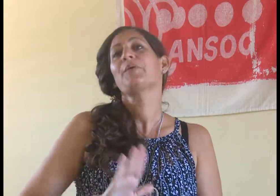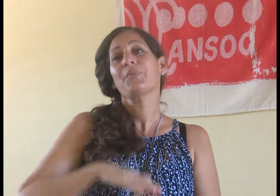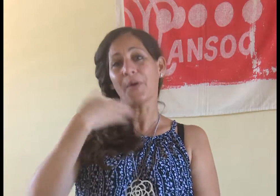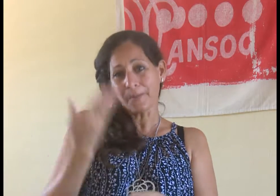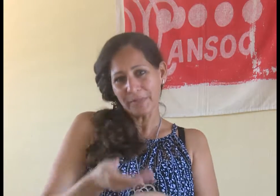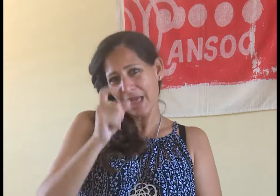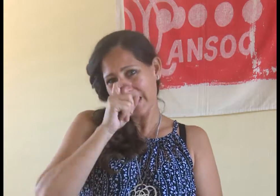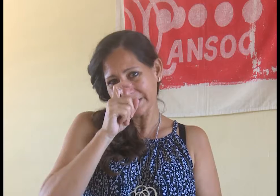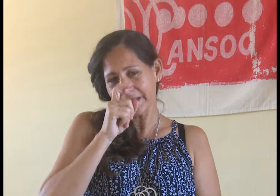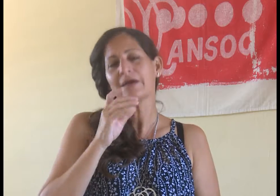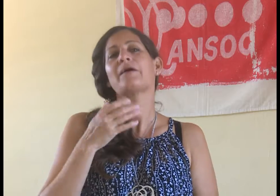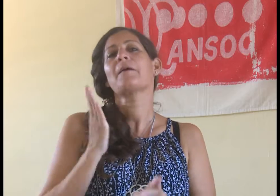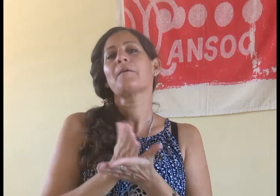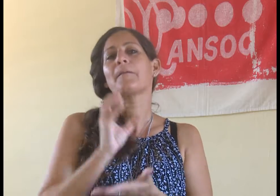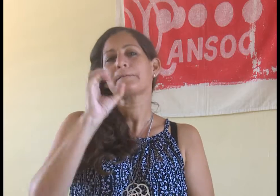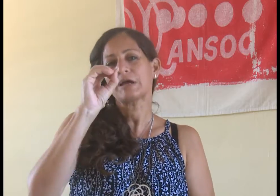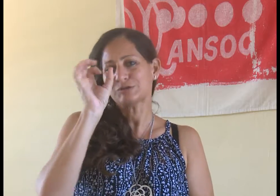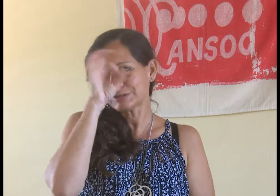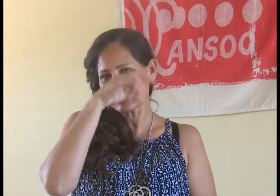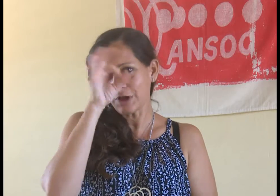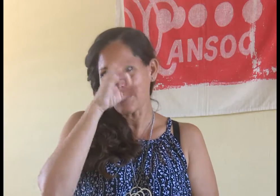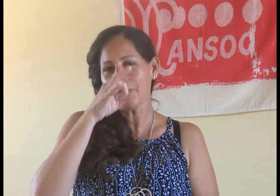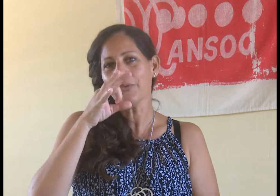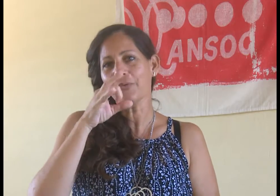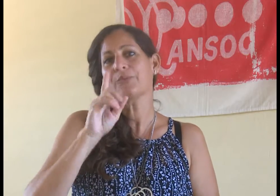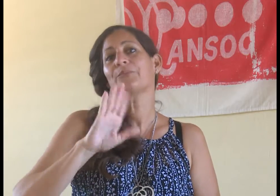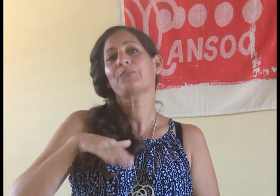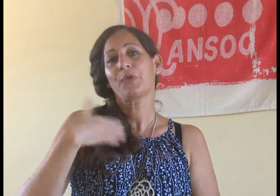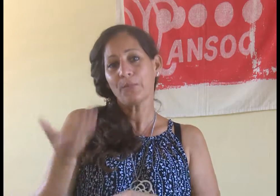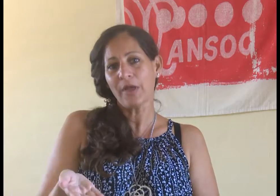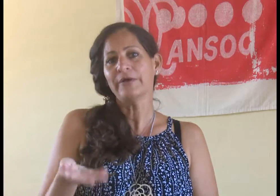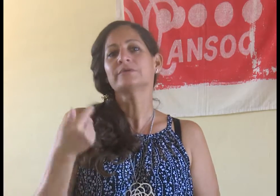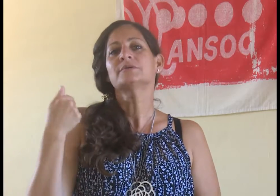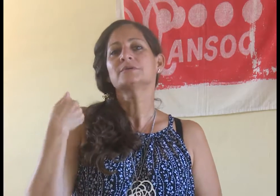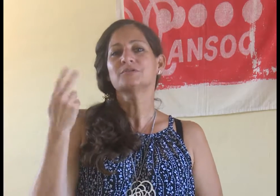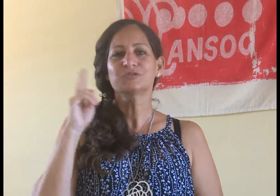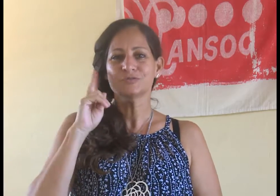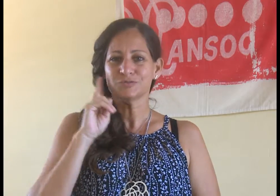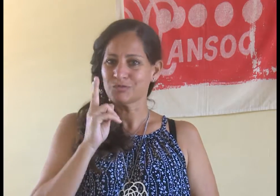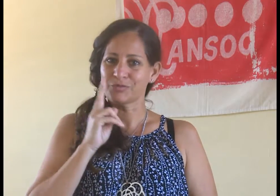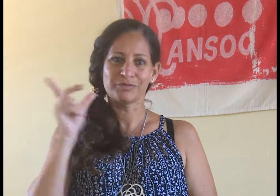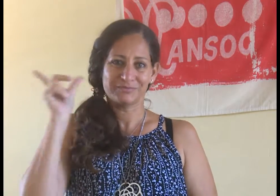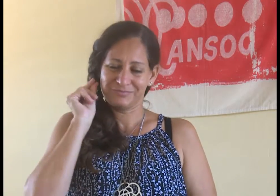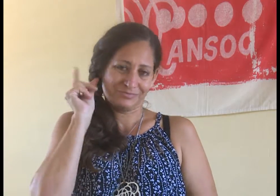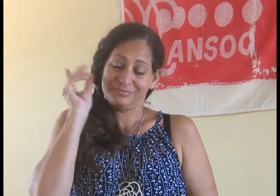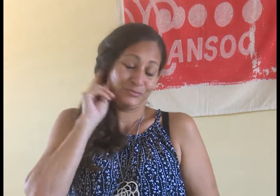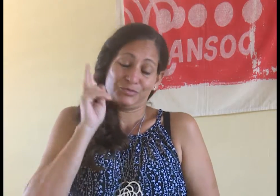comencé en el círculo infantil para sordos. Nada, era sorda.